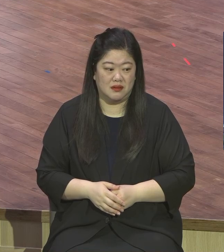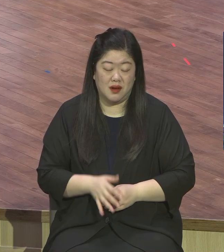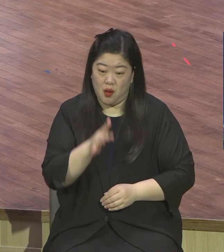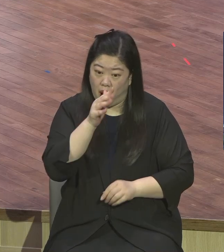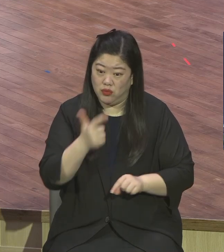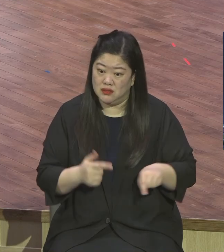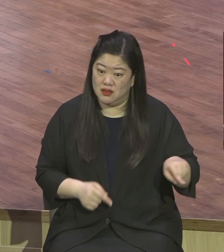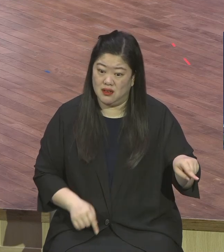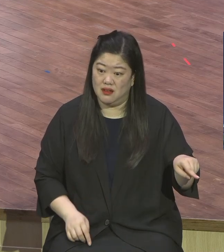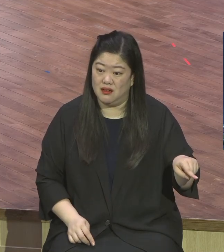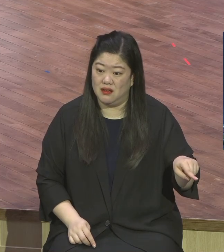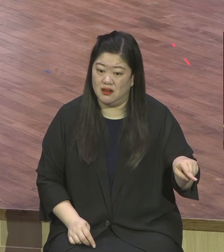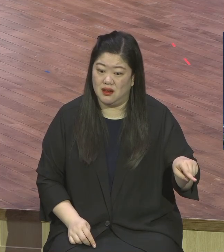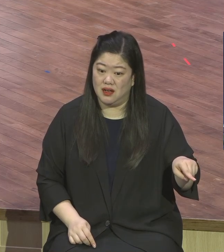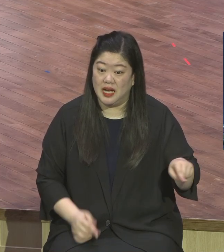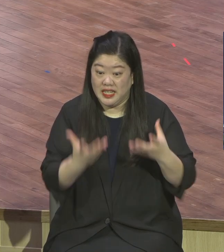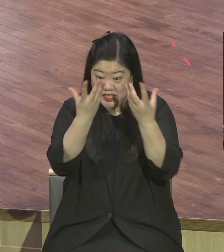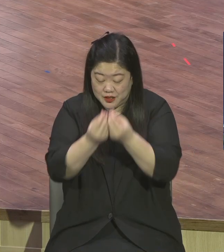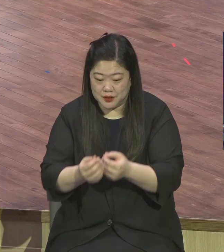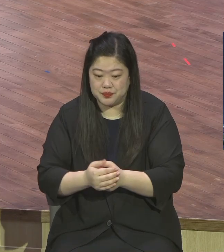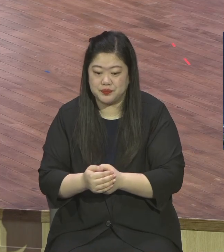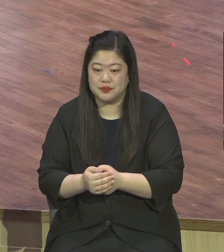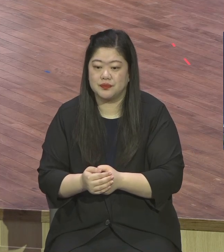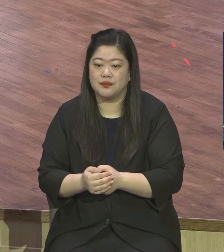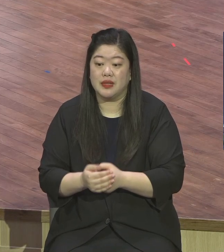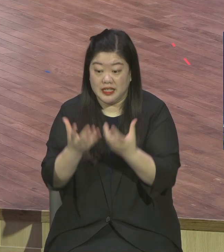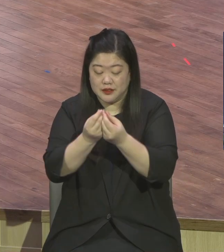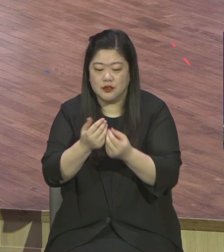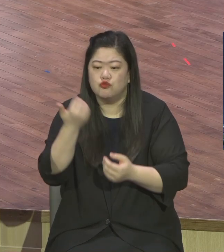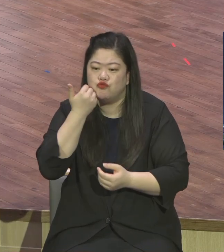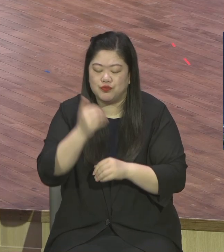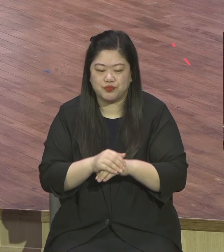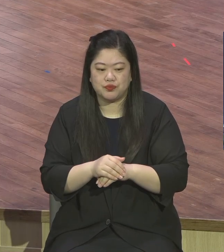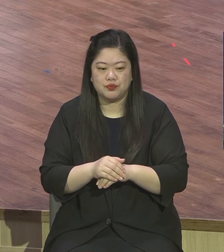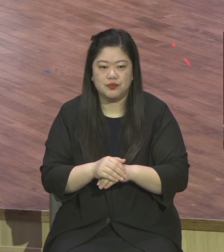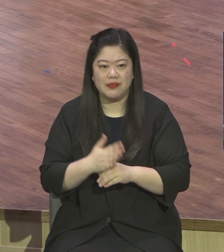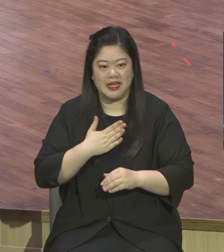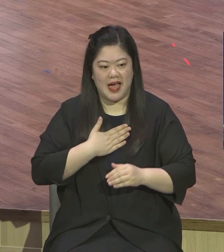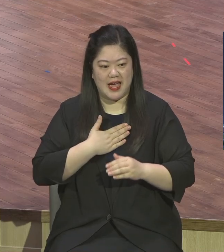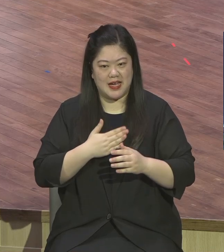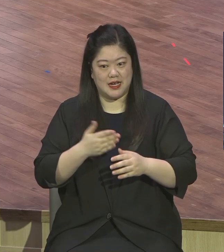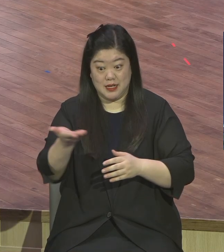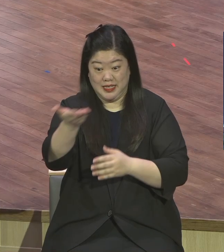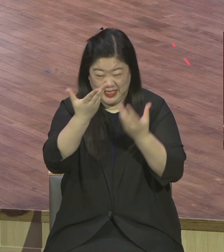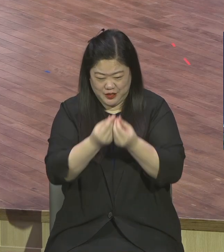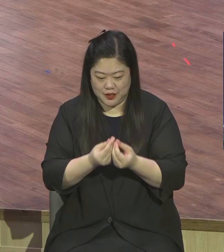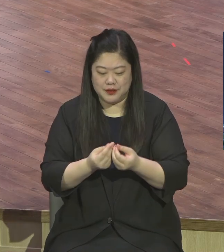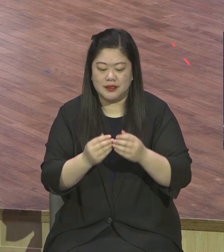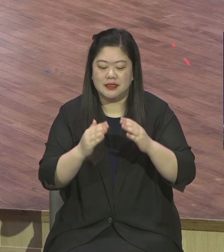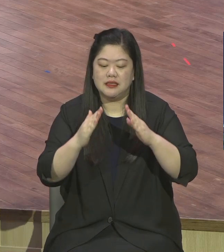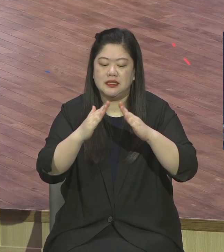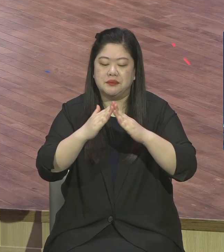몇 조를 가져보세요 행복이 있는가 수십 조를 가져보세요 행복이 있는가